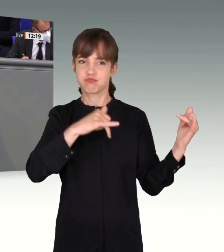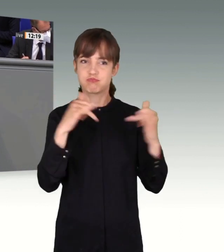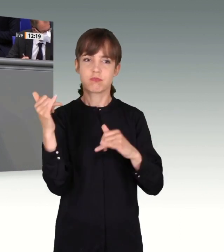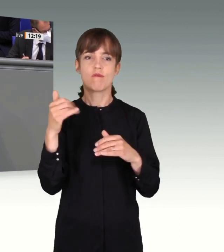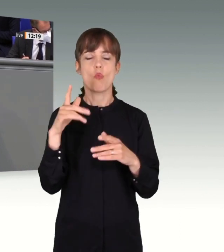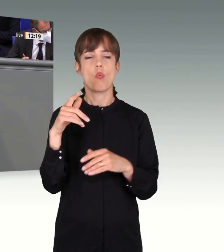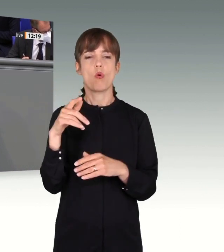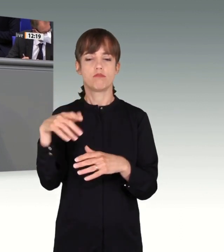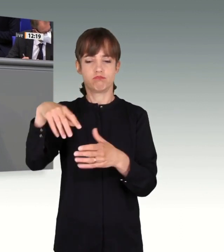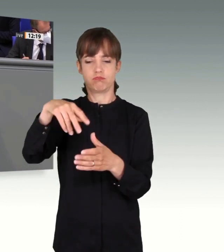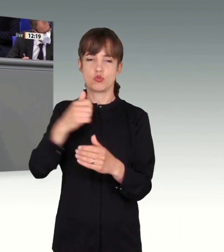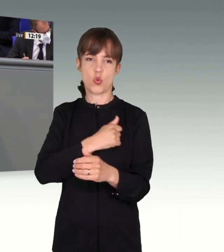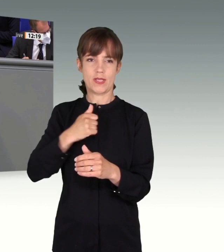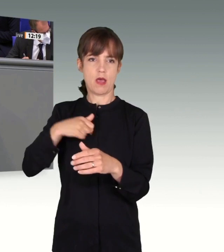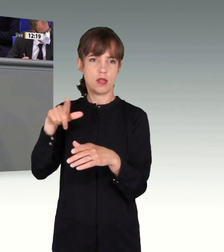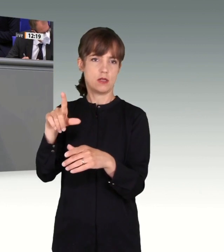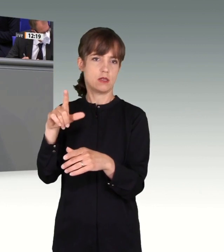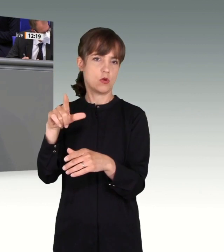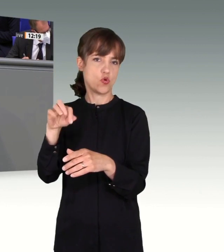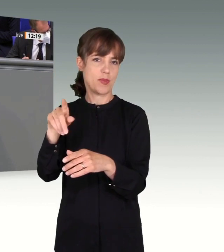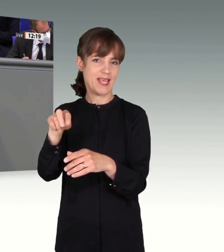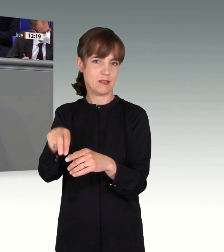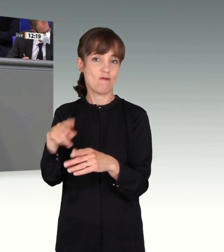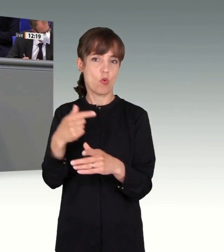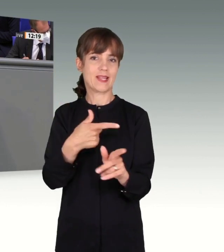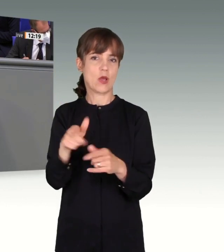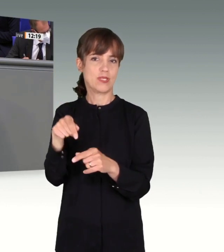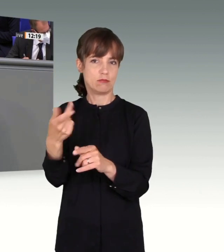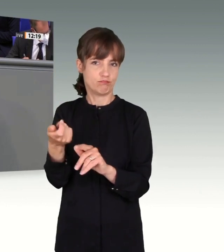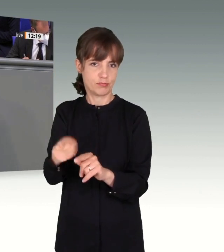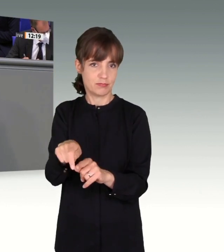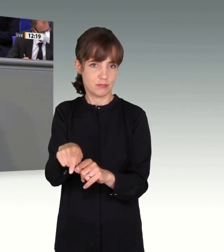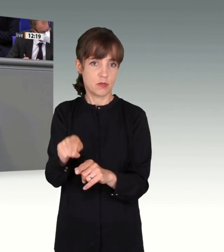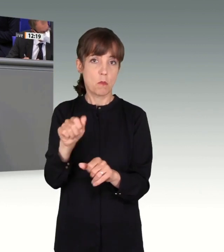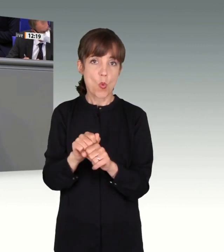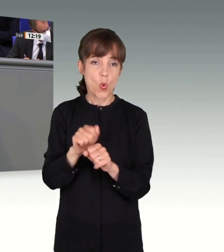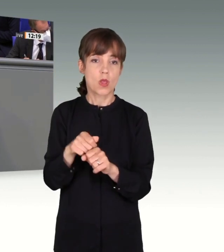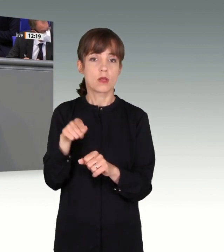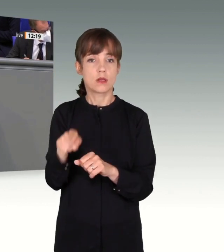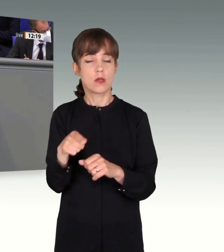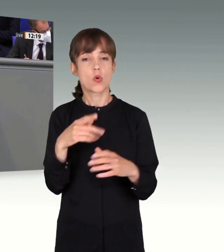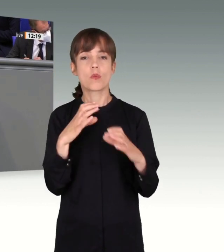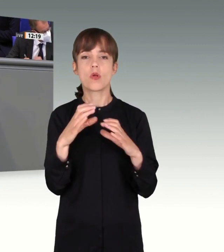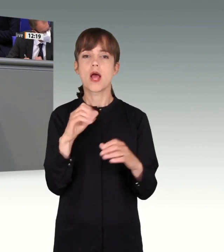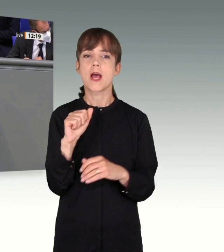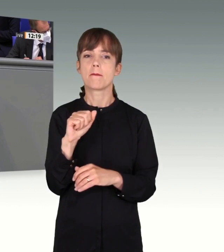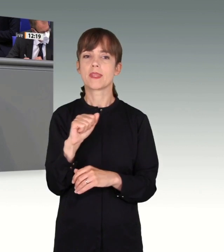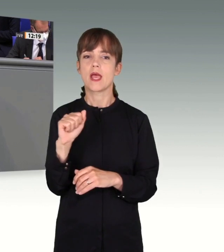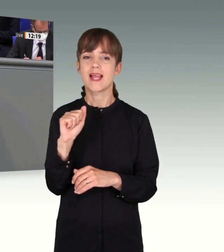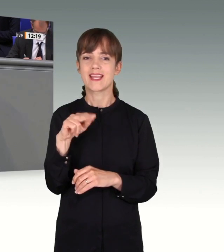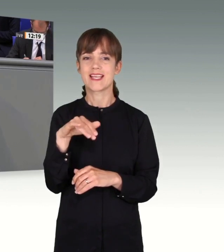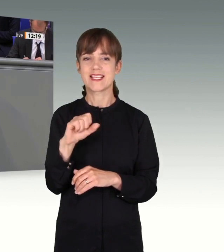getötet worden sind. Ich stelle die Frage, ist es vielleicht so gewesen, dass man die Kommunikation von Anis Amri überwacht hatte,